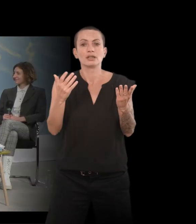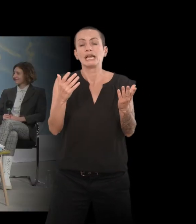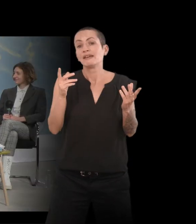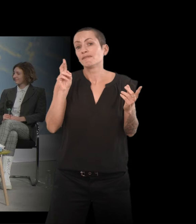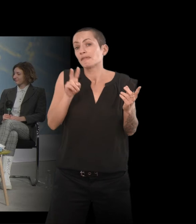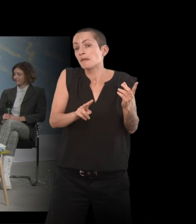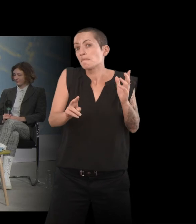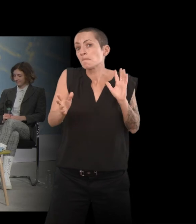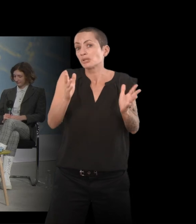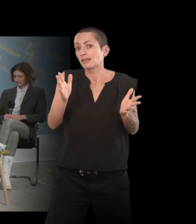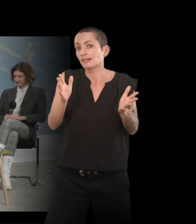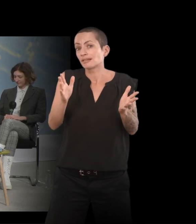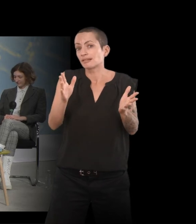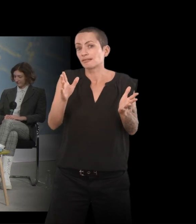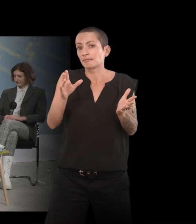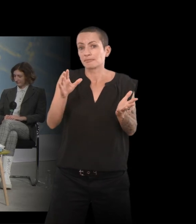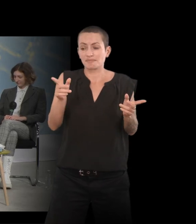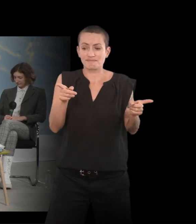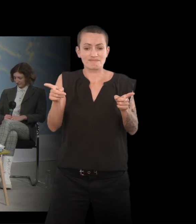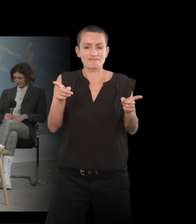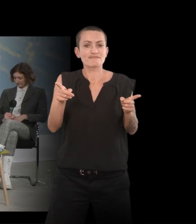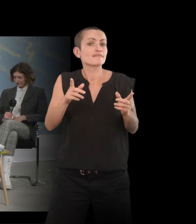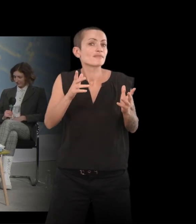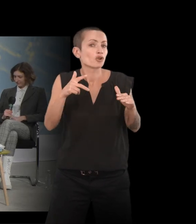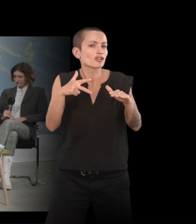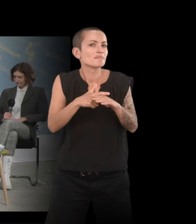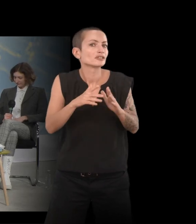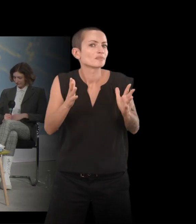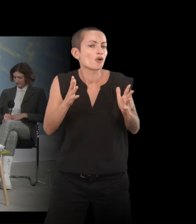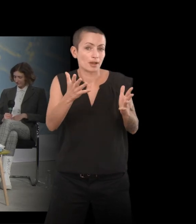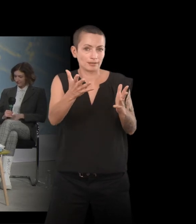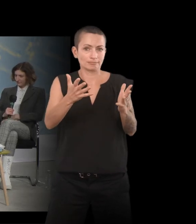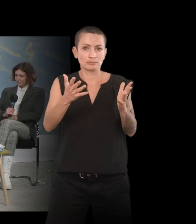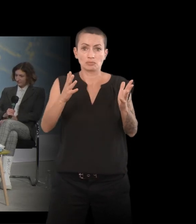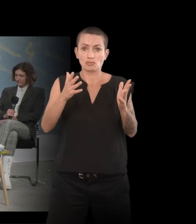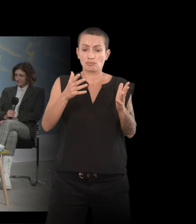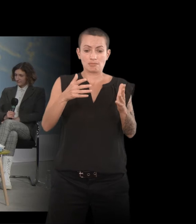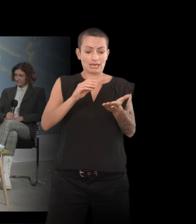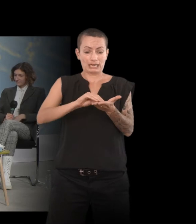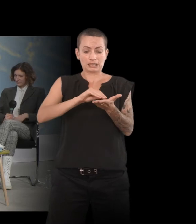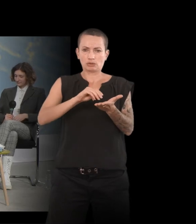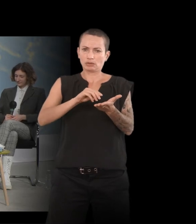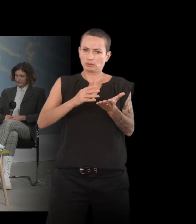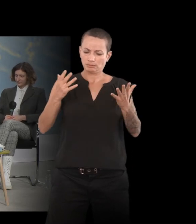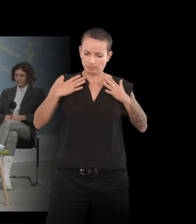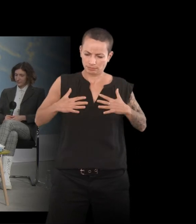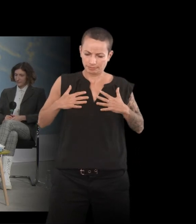jonction, peut-être, pourrait nous permettre de démarrer. À quel moment est-ce que vous vous êtes rendu compte que l'écriture, qui est un acte physique, donc qui est un acte